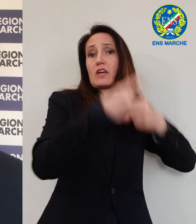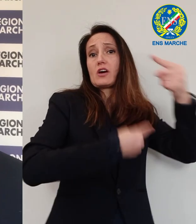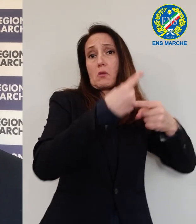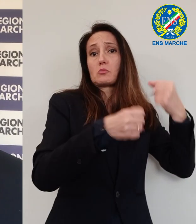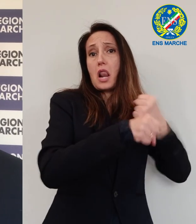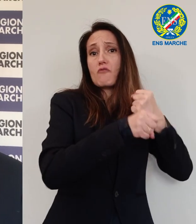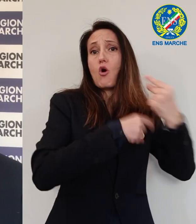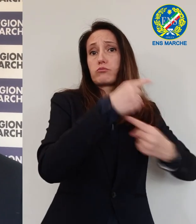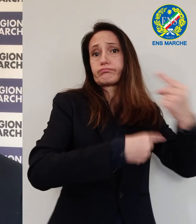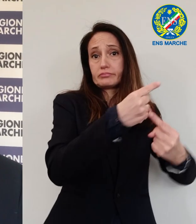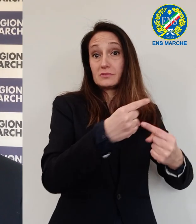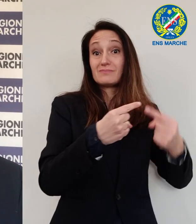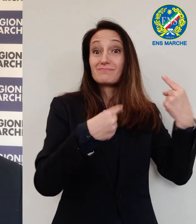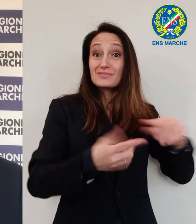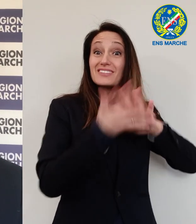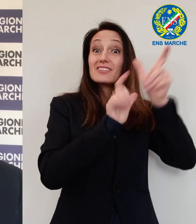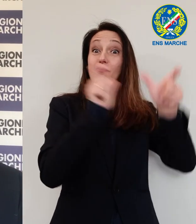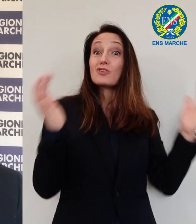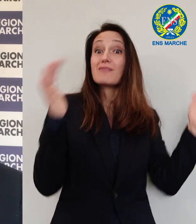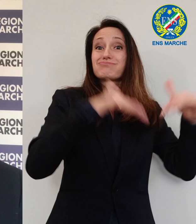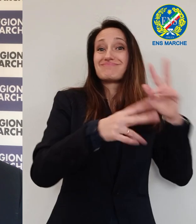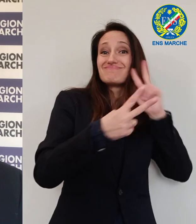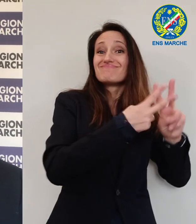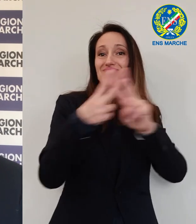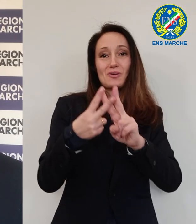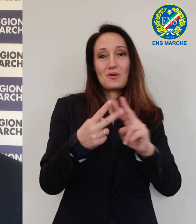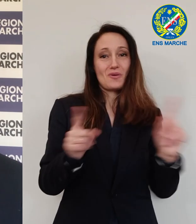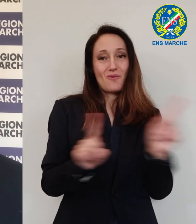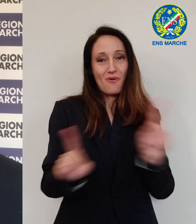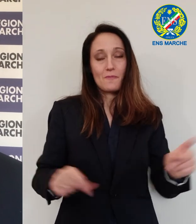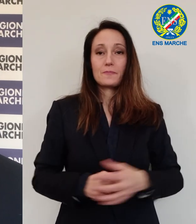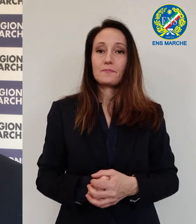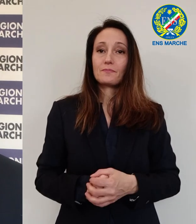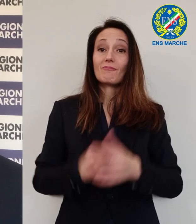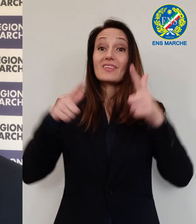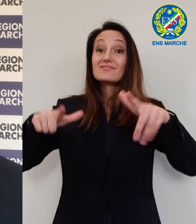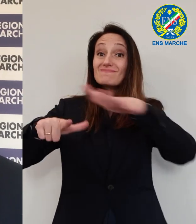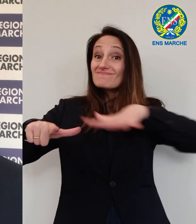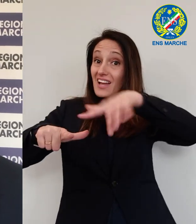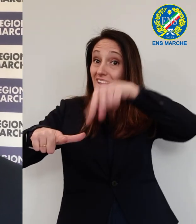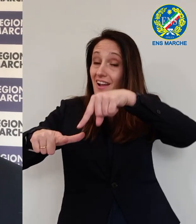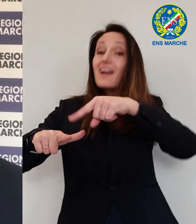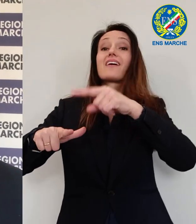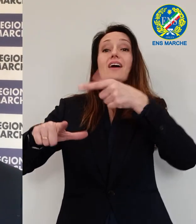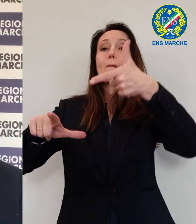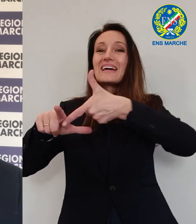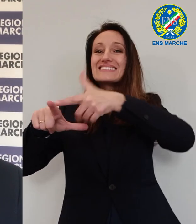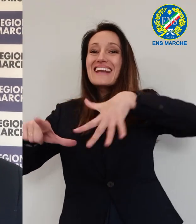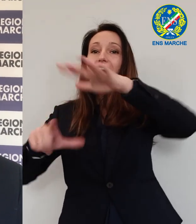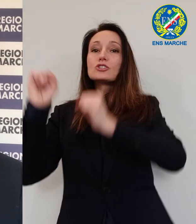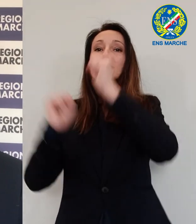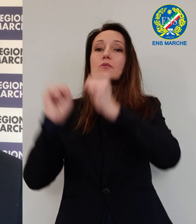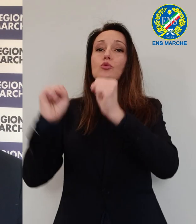creare assemblamenti di cittadini. Nei centri abitati comunque tutti i bar dei distributori restano chiusi.